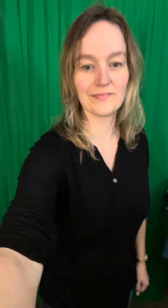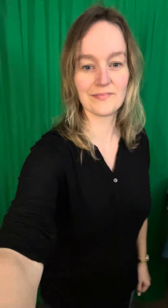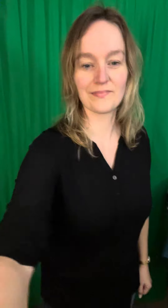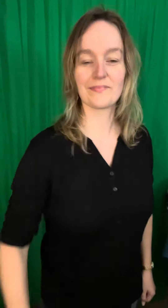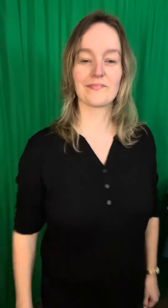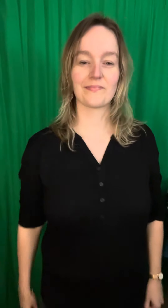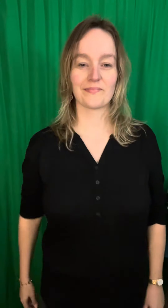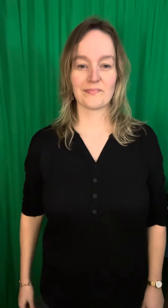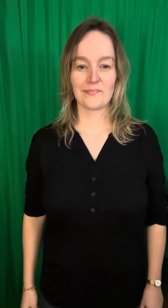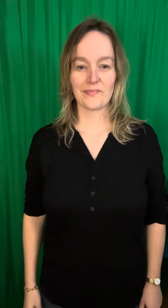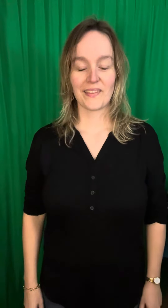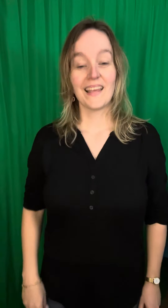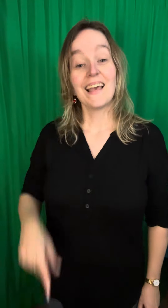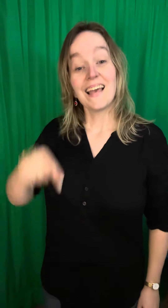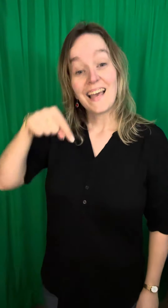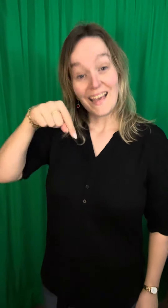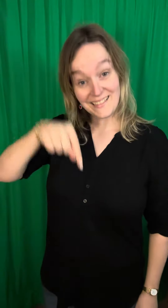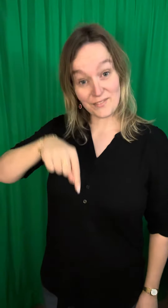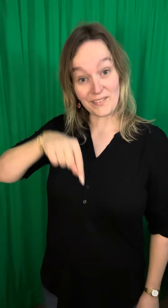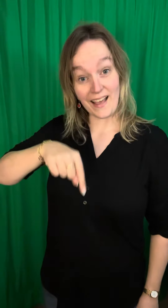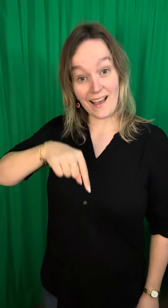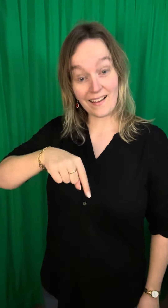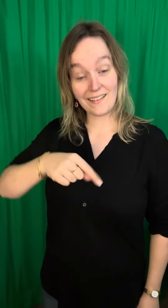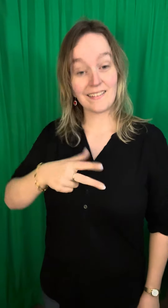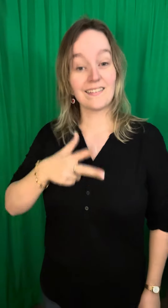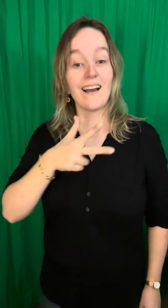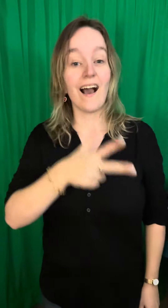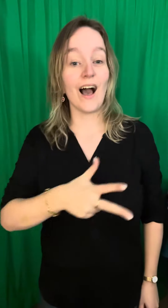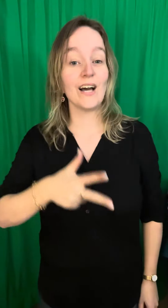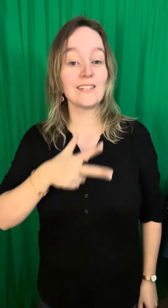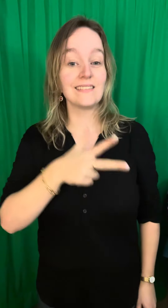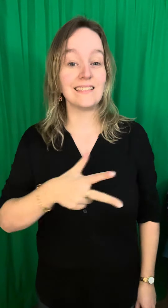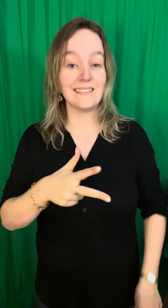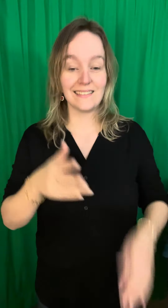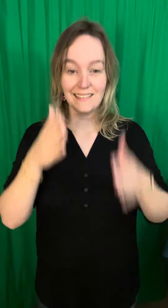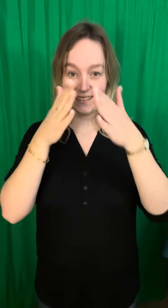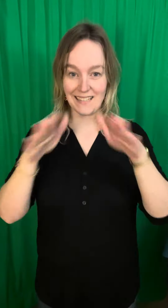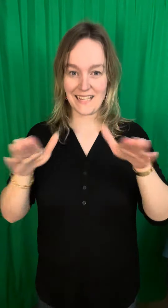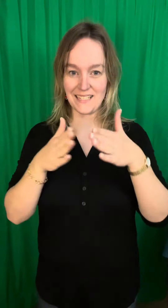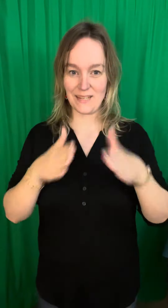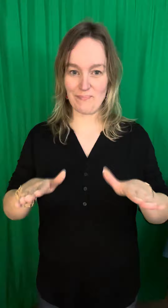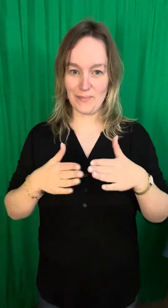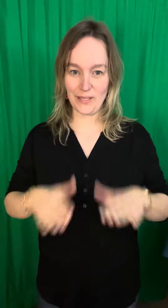Het is vandaag 18 december.